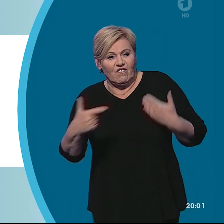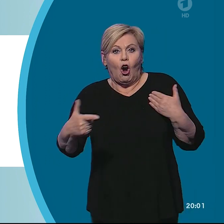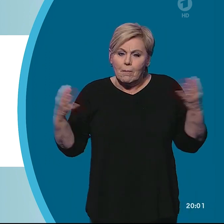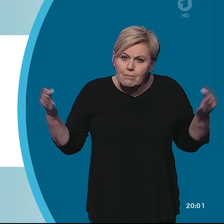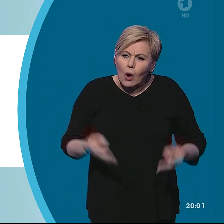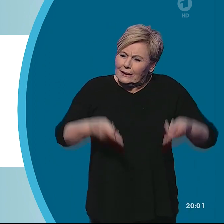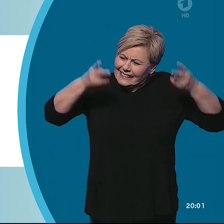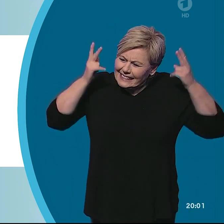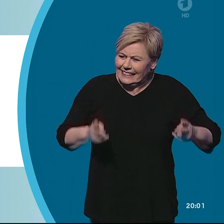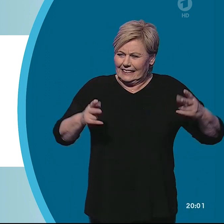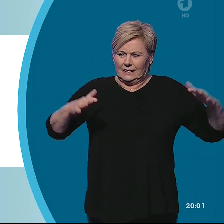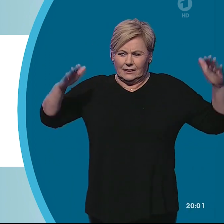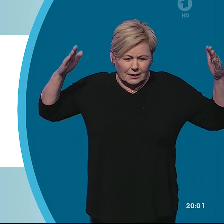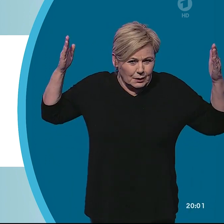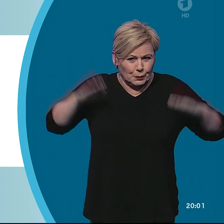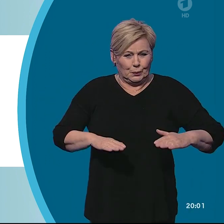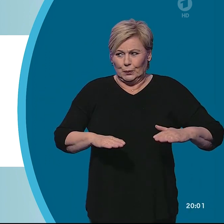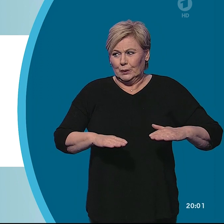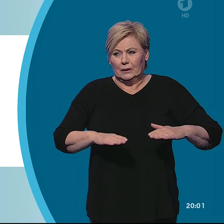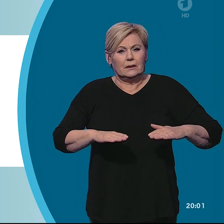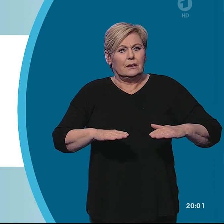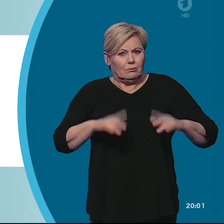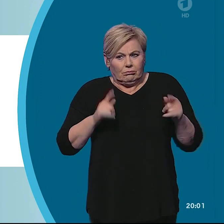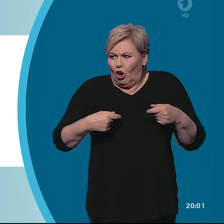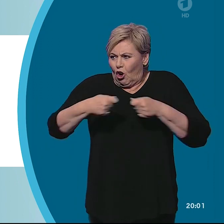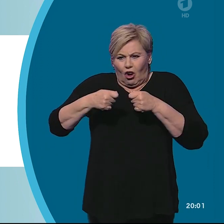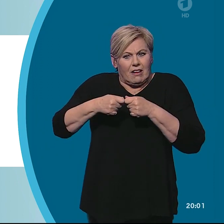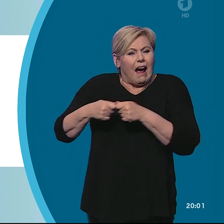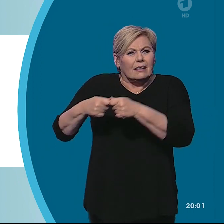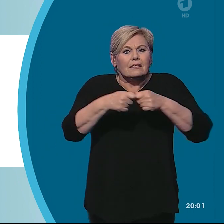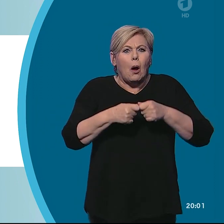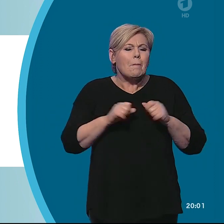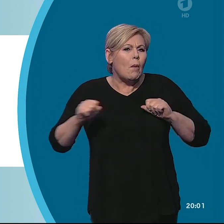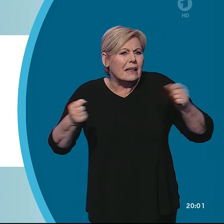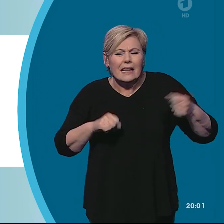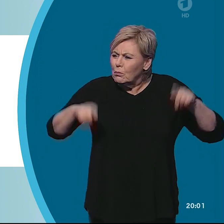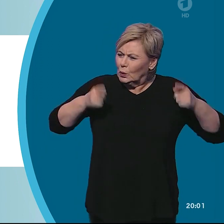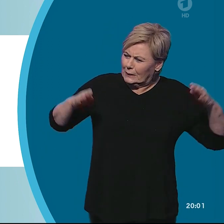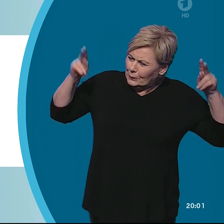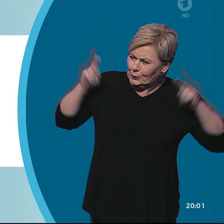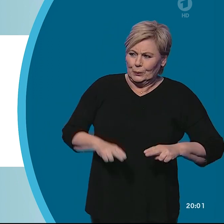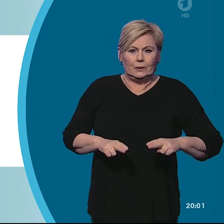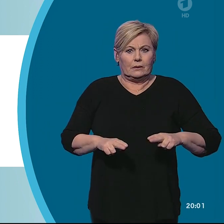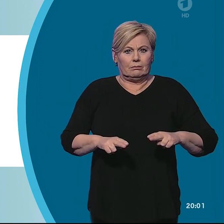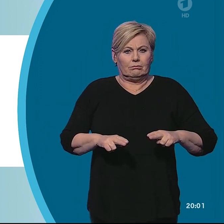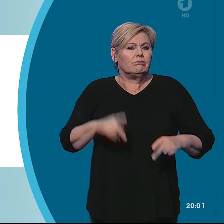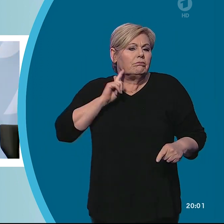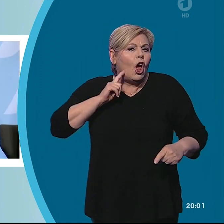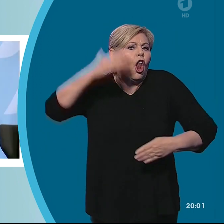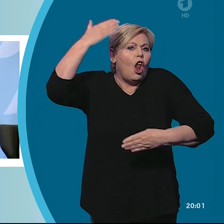richtiges Runterfahren unserer Kontakte, unserer Mobilität. Lockdown, wenn Sie es so nennen wollen. Dann